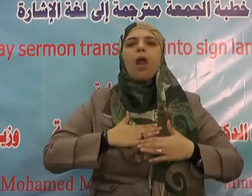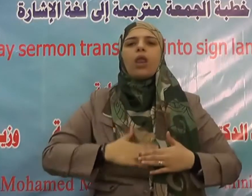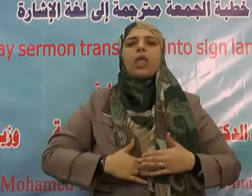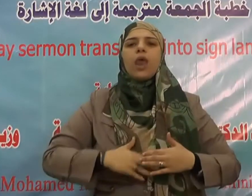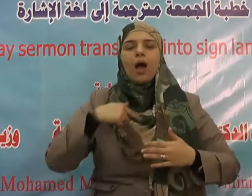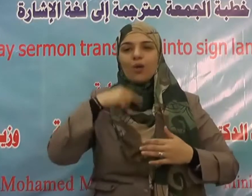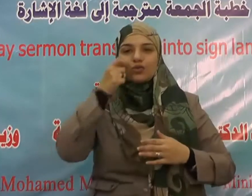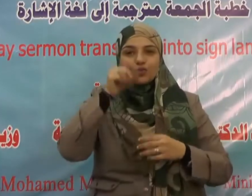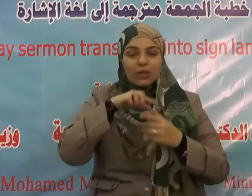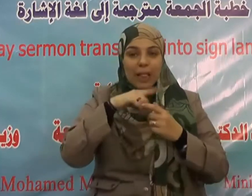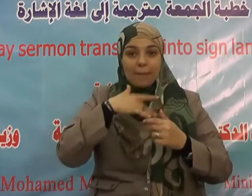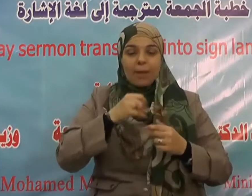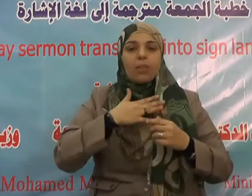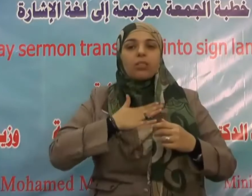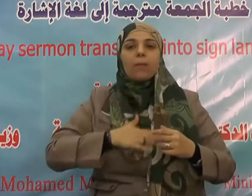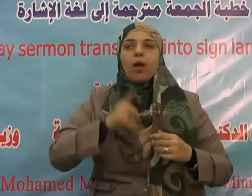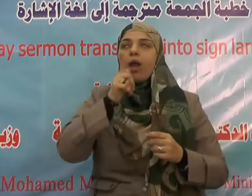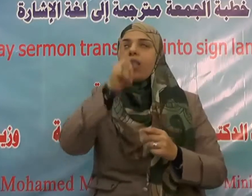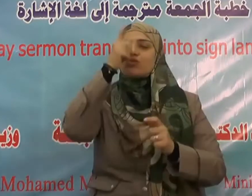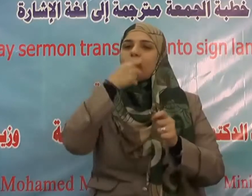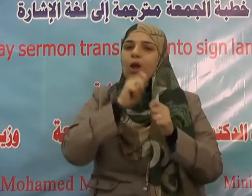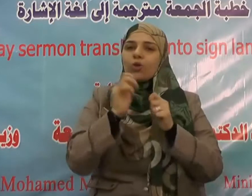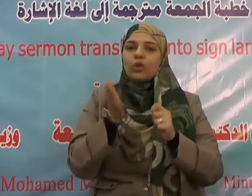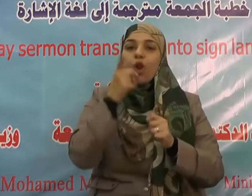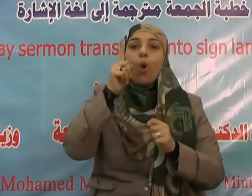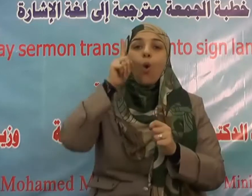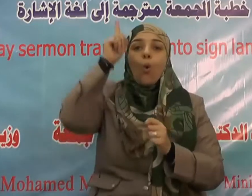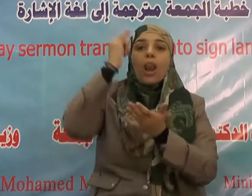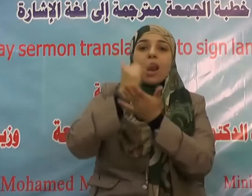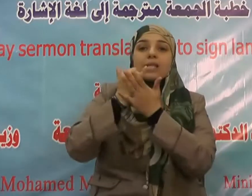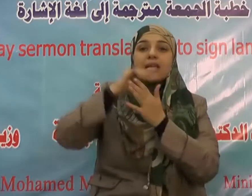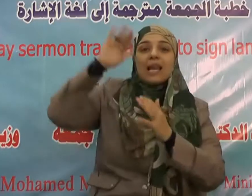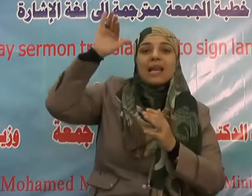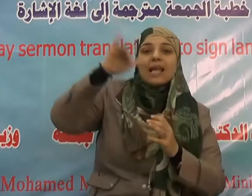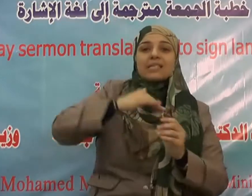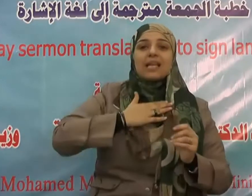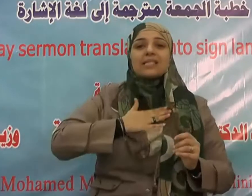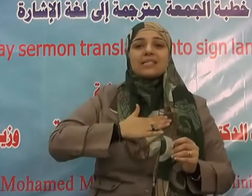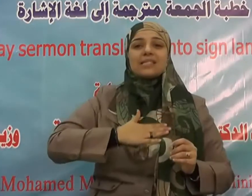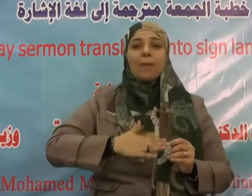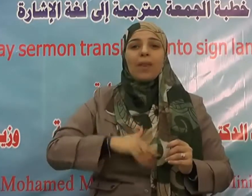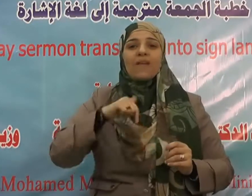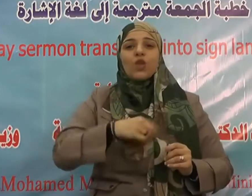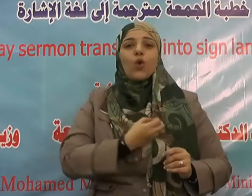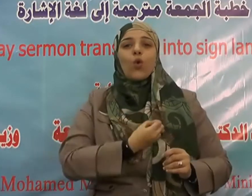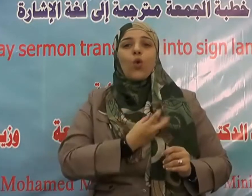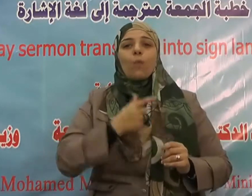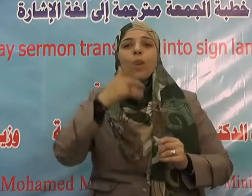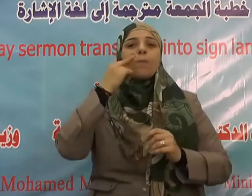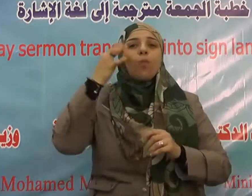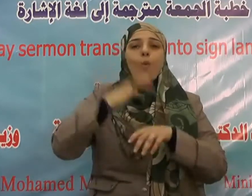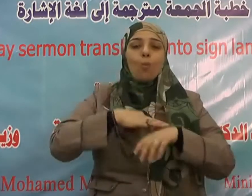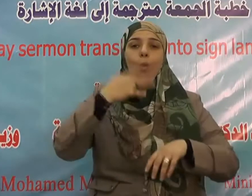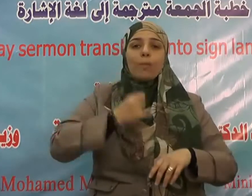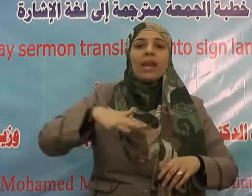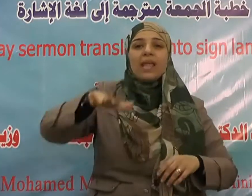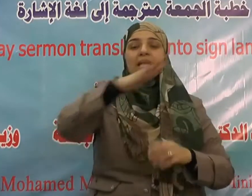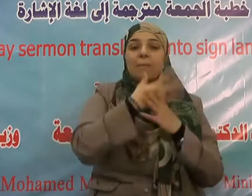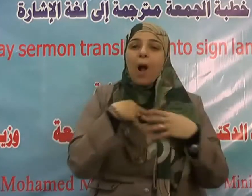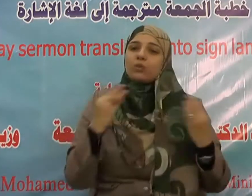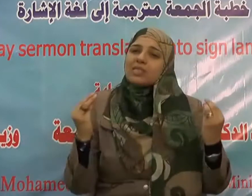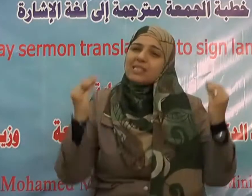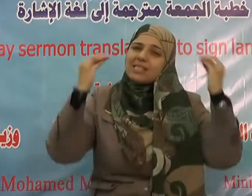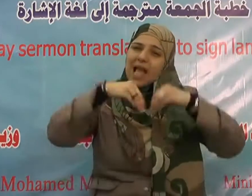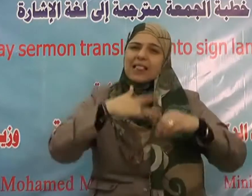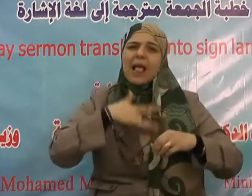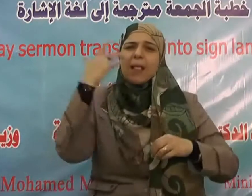فكان خيراً له وإن أصابته ضراء صبر فكان خيراً